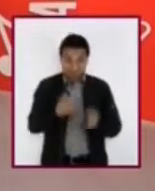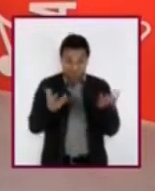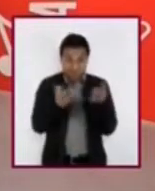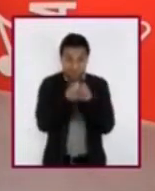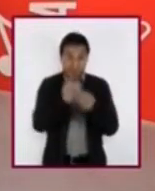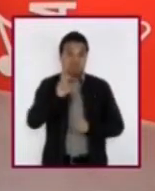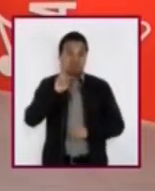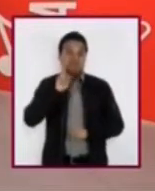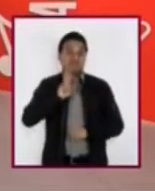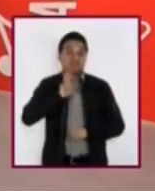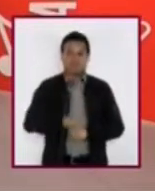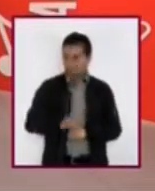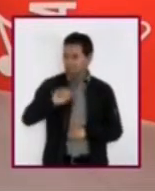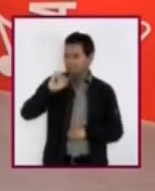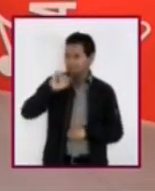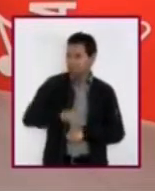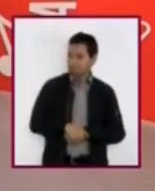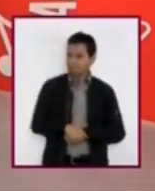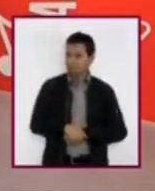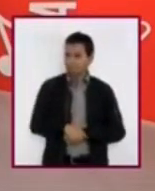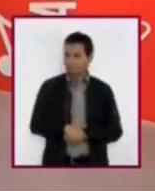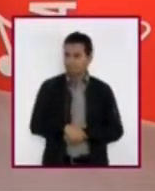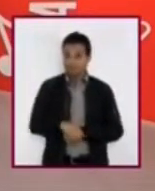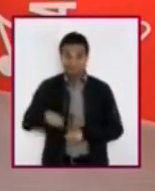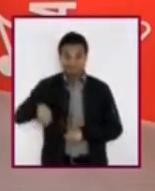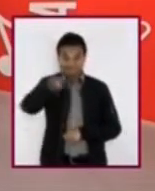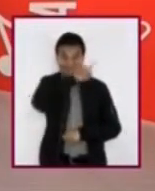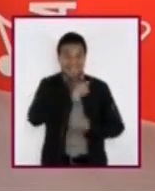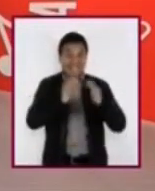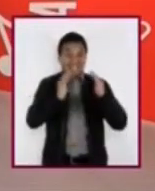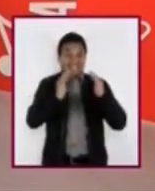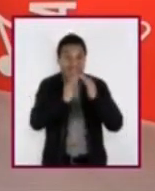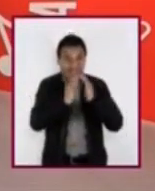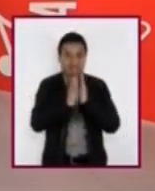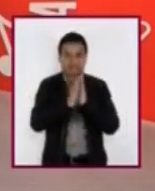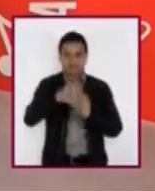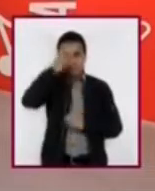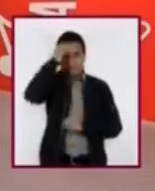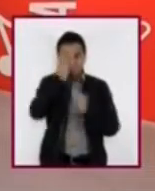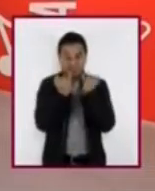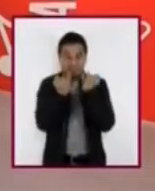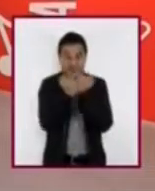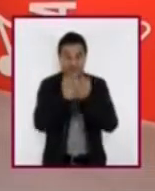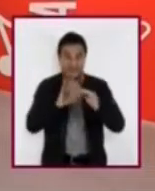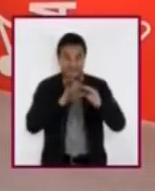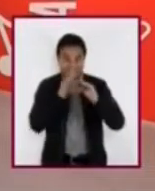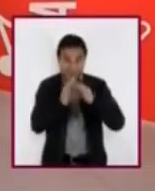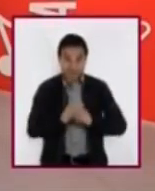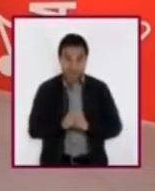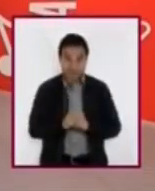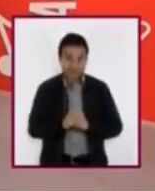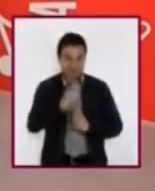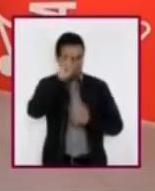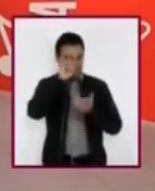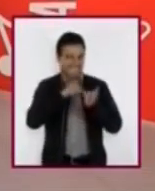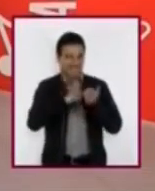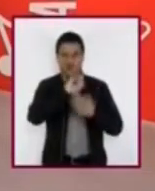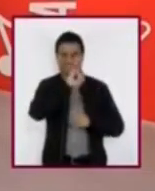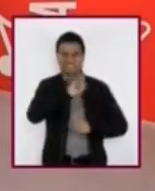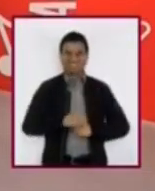Yo encantada. Siempre y cuando desde casa nos acompañen a realizarlo. ¿Están listas y listos? Yo digo que sí.